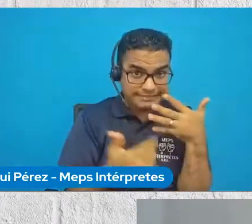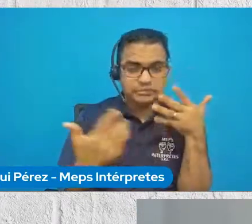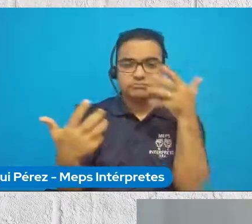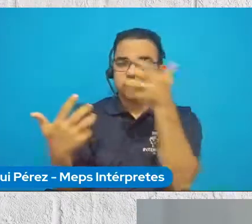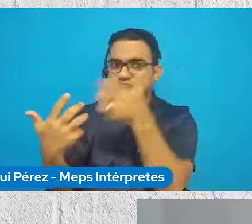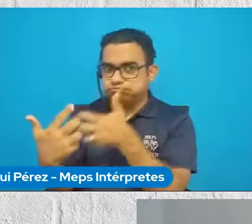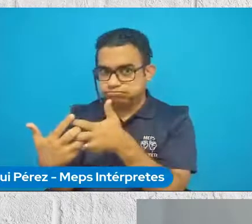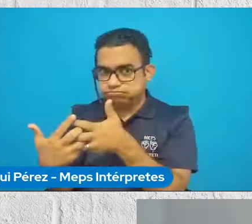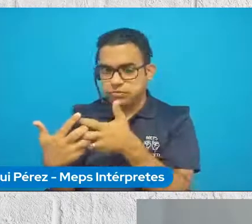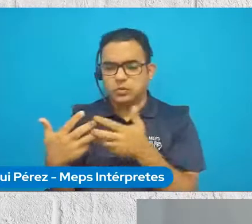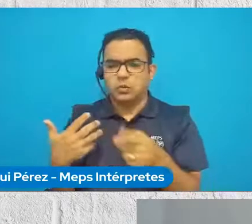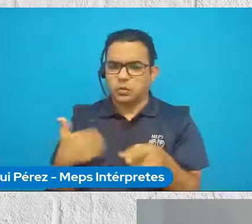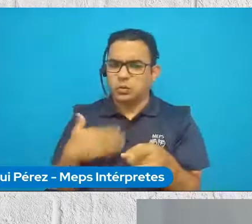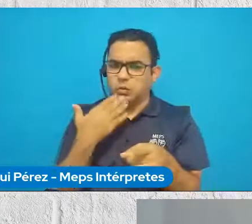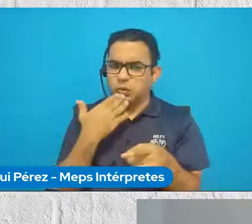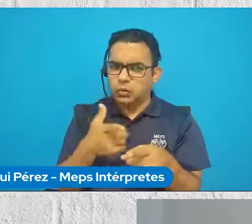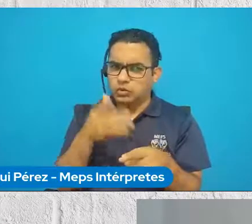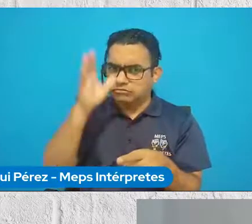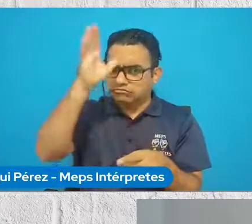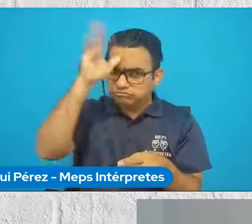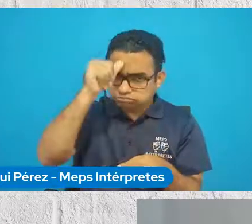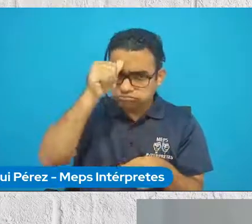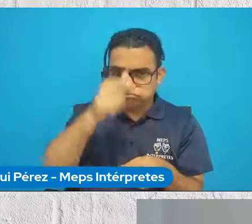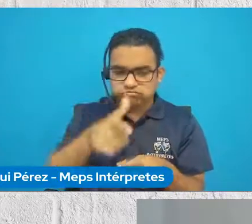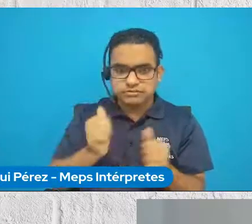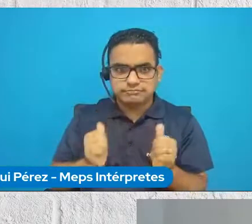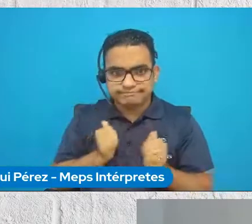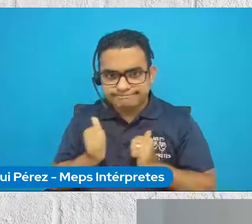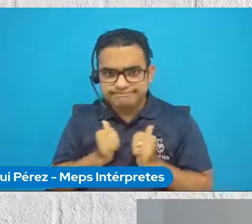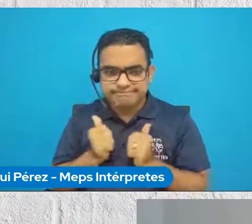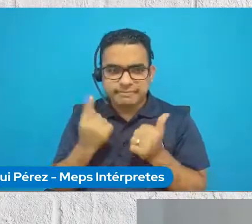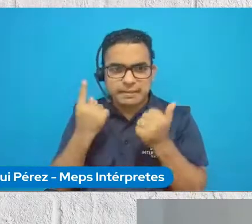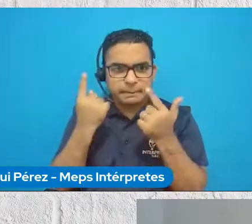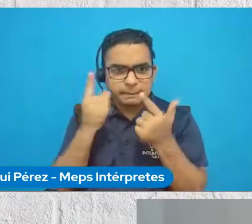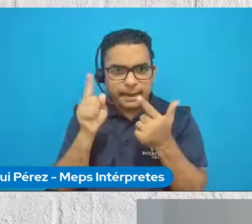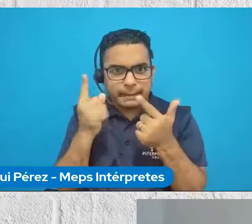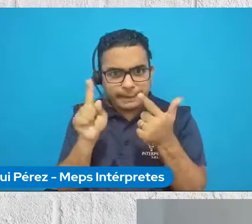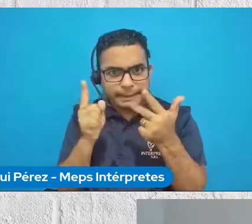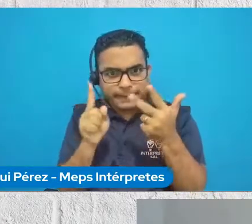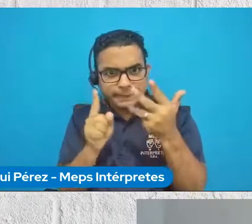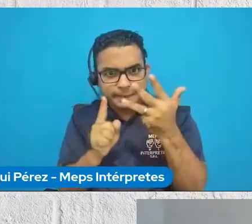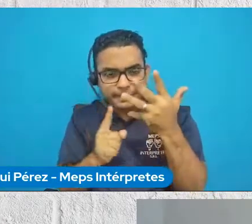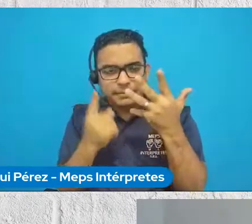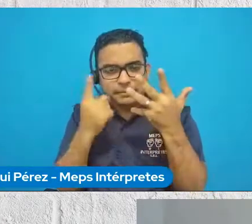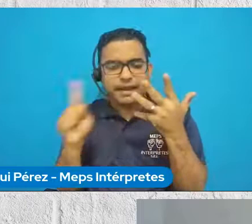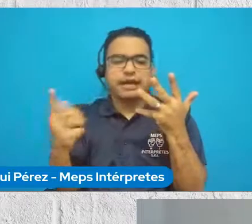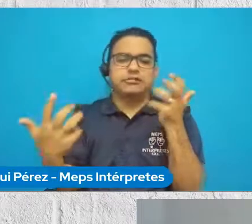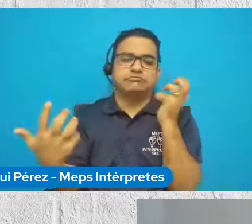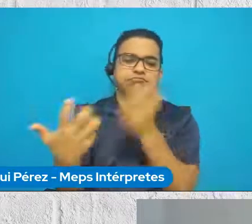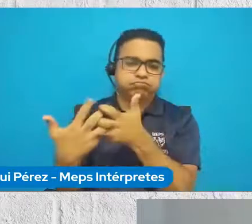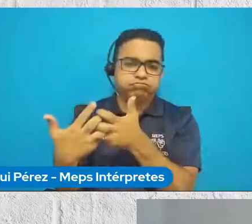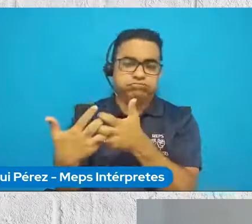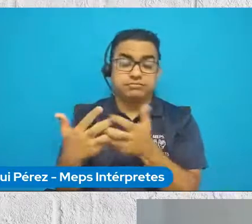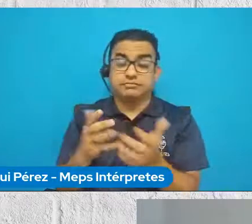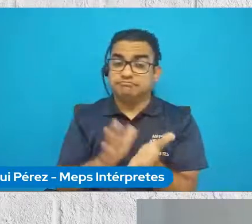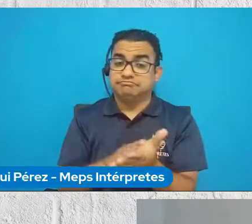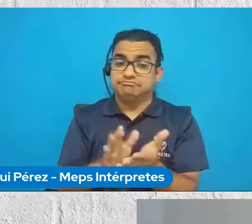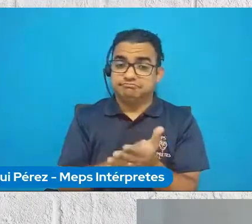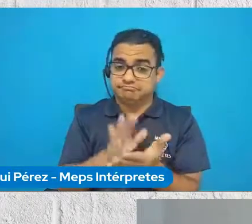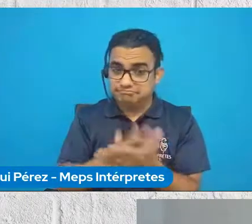esfuerzo. Así que felicitaciones por eso y por buscar lograr todos los requisitos para por fin postular a las oportunidades.